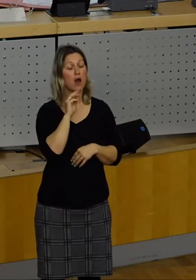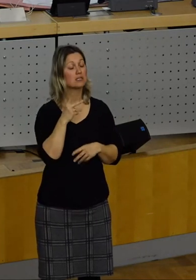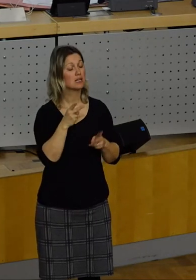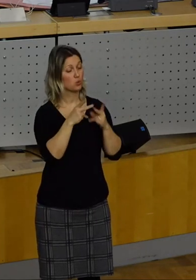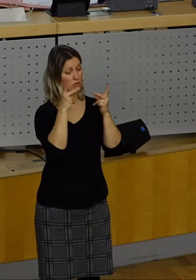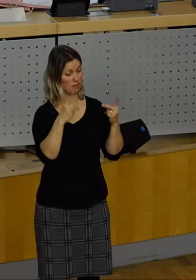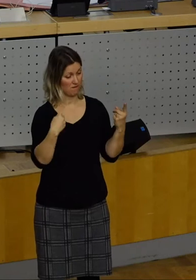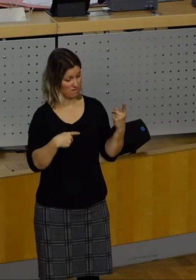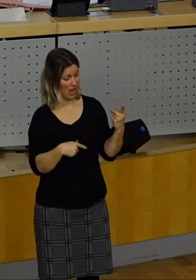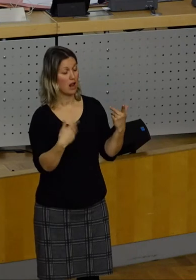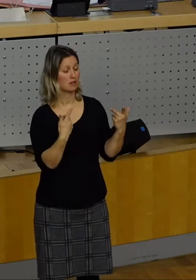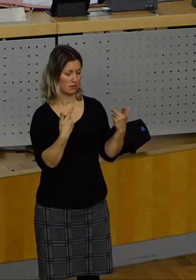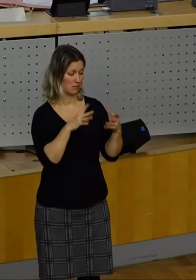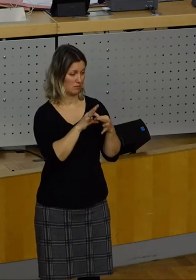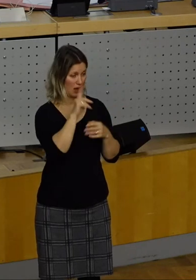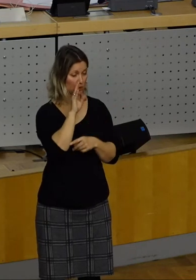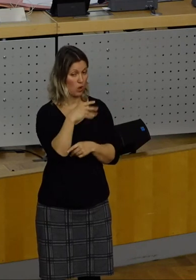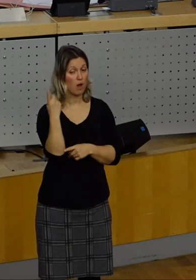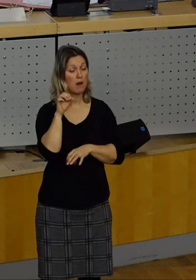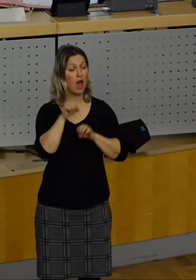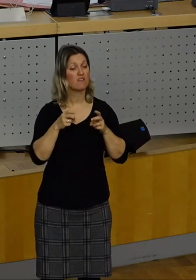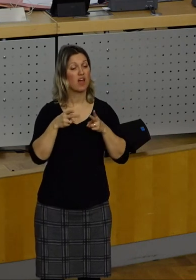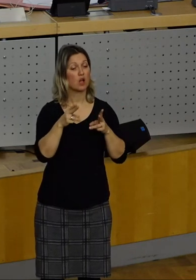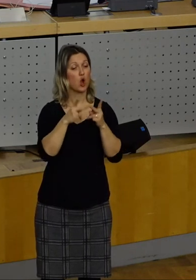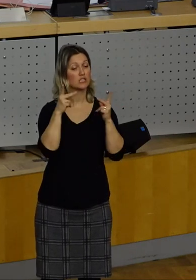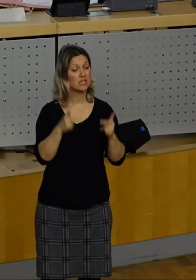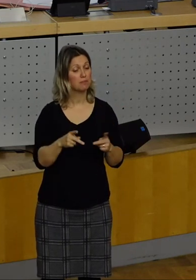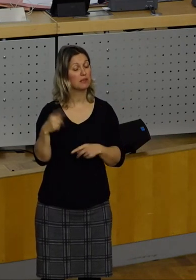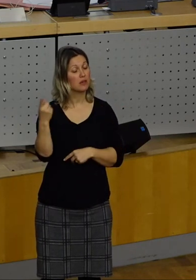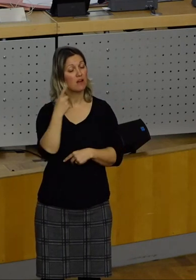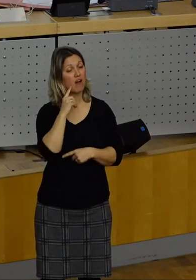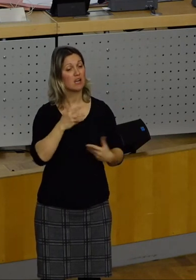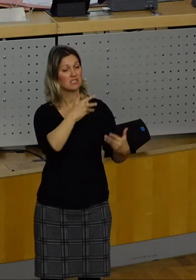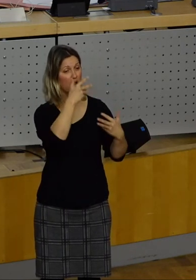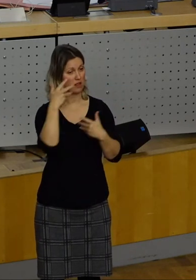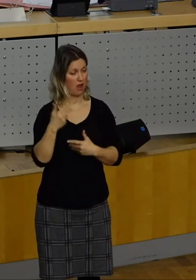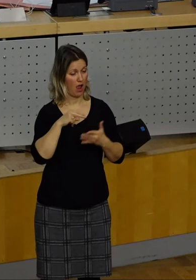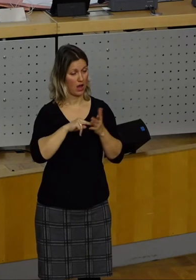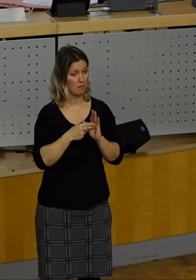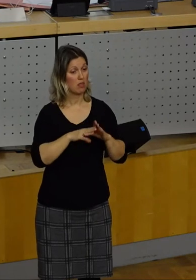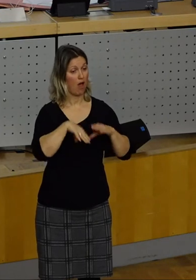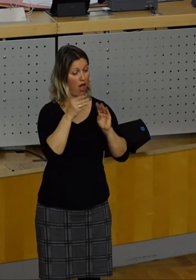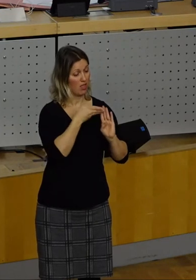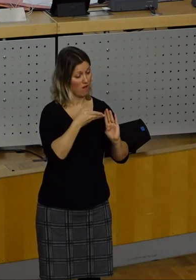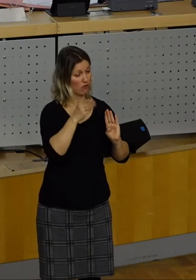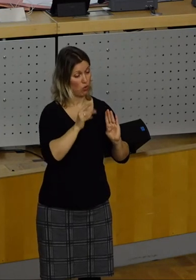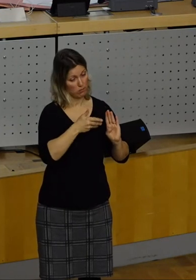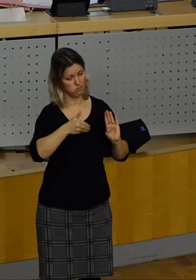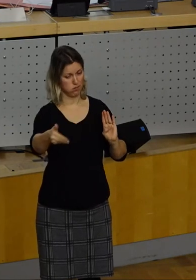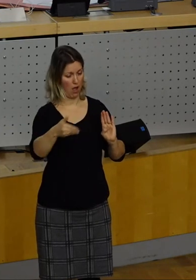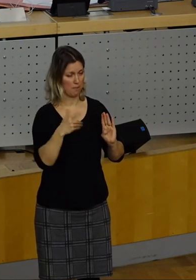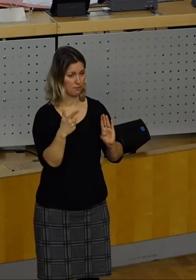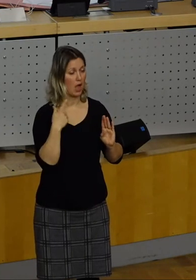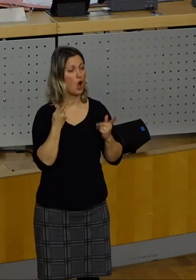Das Radwegekonzept war auf zehn Jahre angelegt. Wir haben schon Maßnahmen davon durchgeführt und wir werden weiter welche davon durchführen. Der Beschluss zum